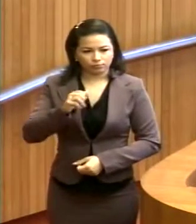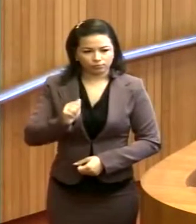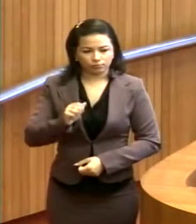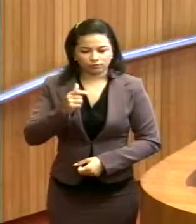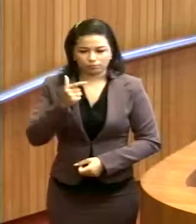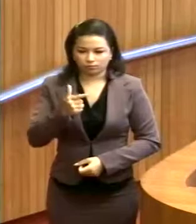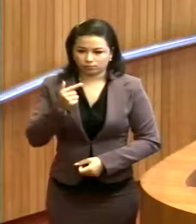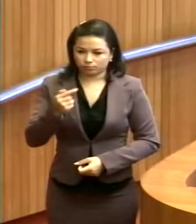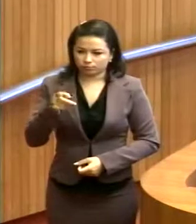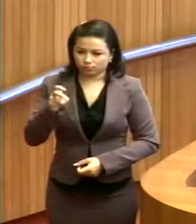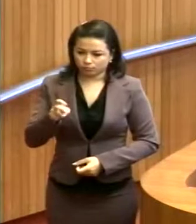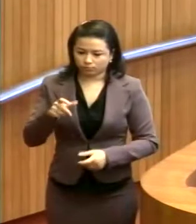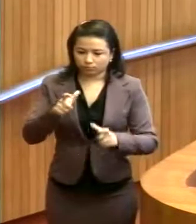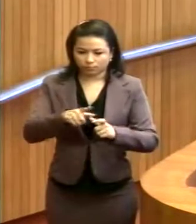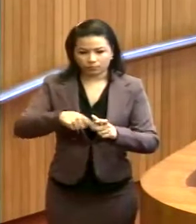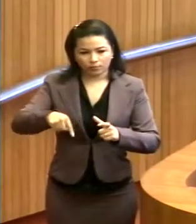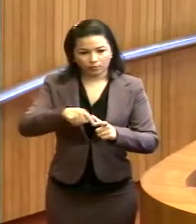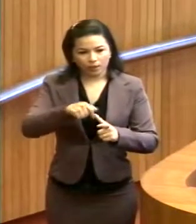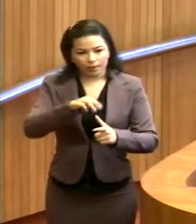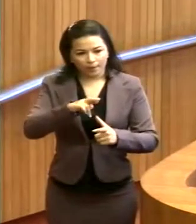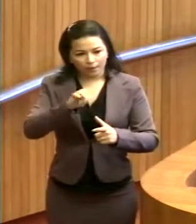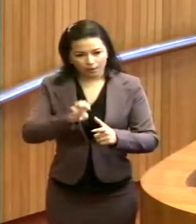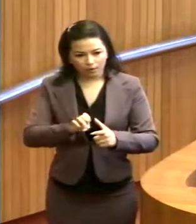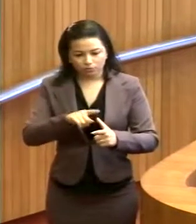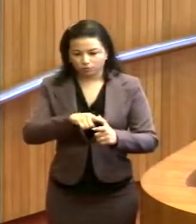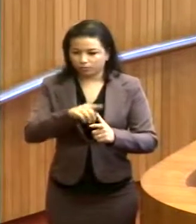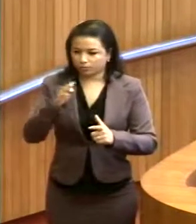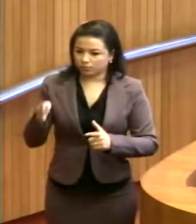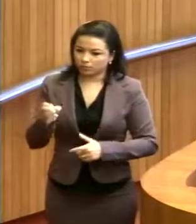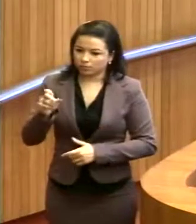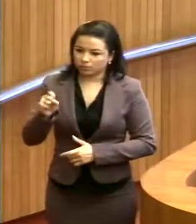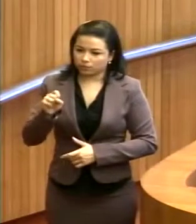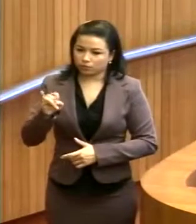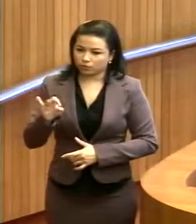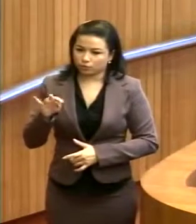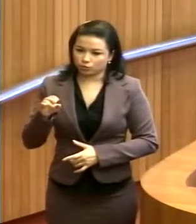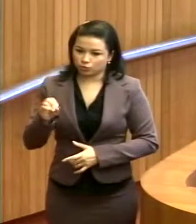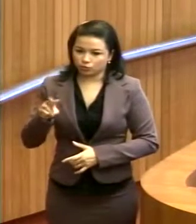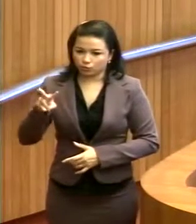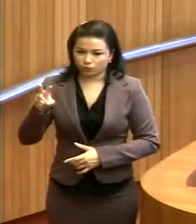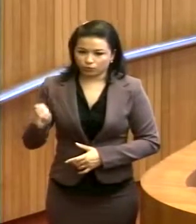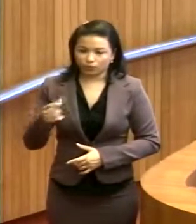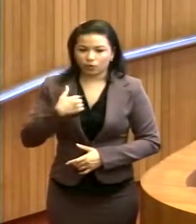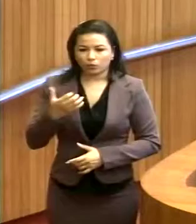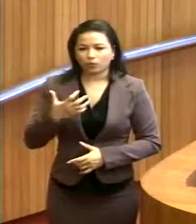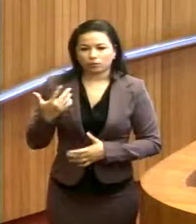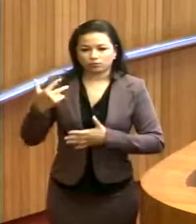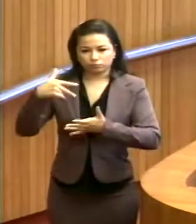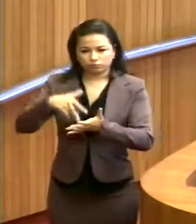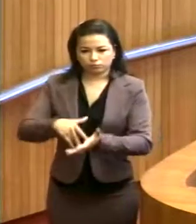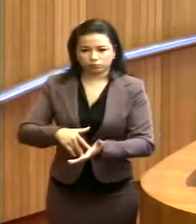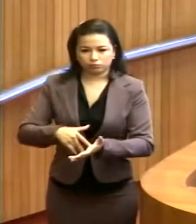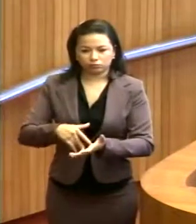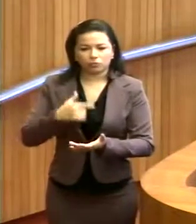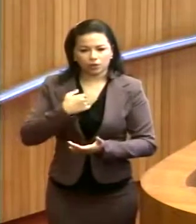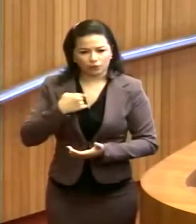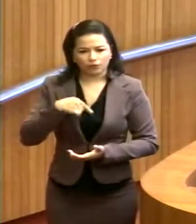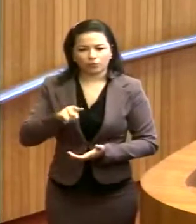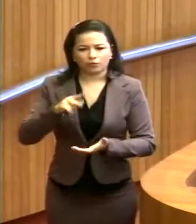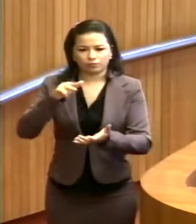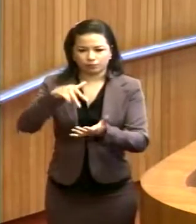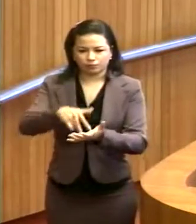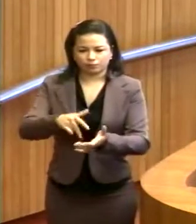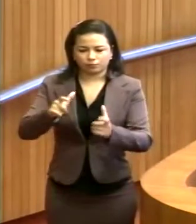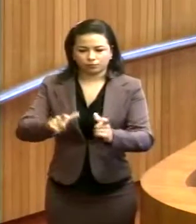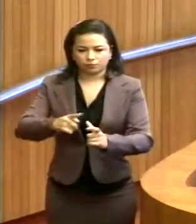275, que liga Amarante a Sítio Novo. Eu, inclusive, faço questão de ir lá. Estarei lá, na região